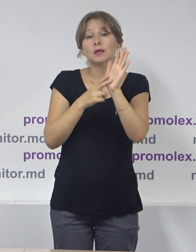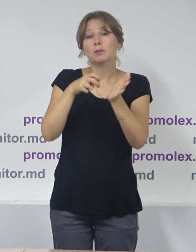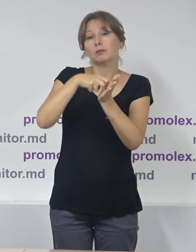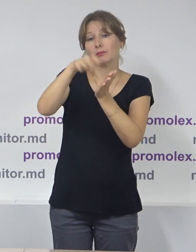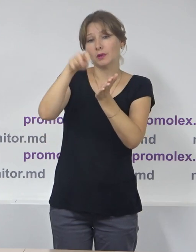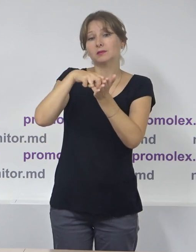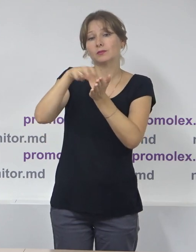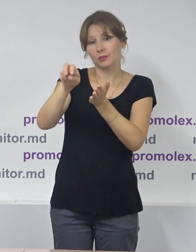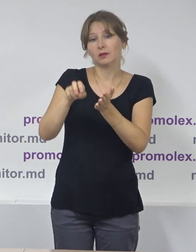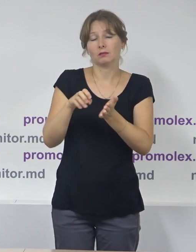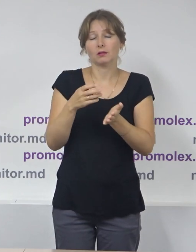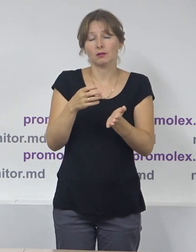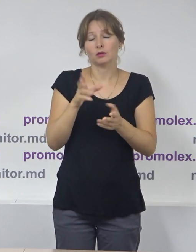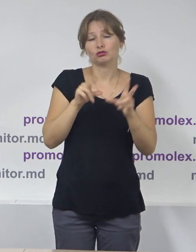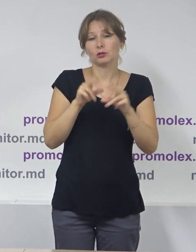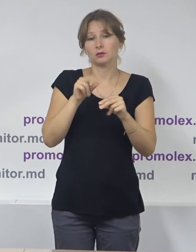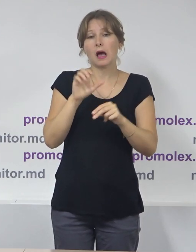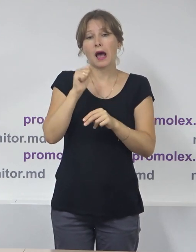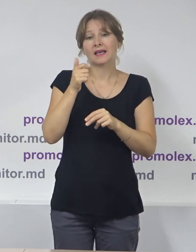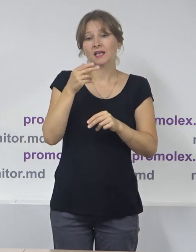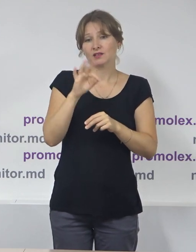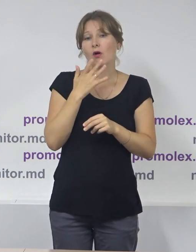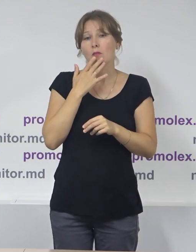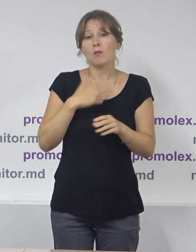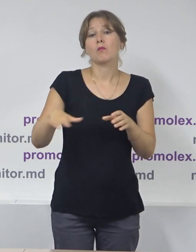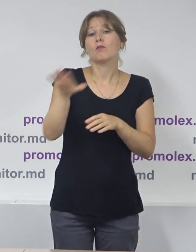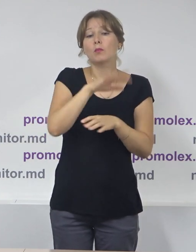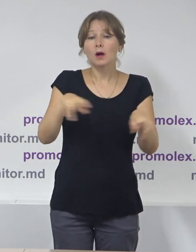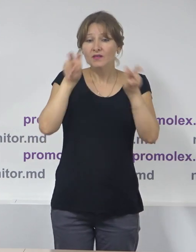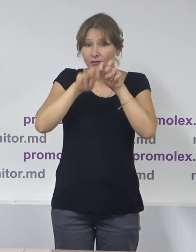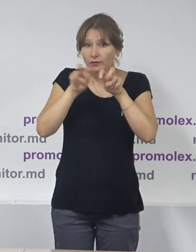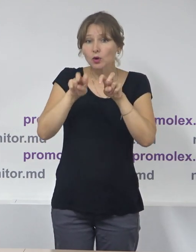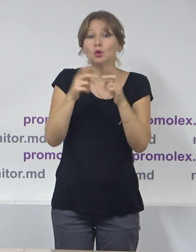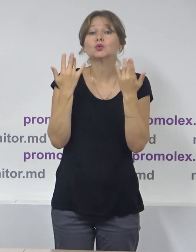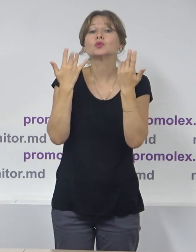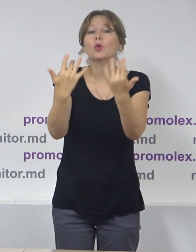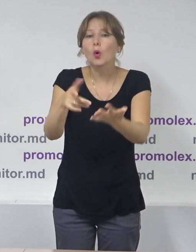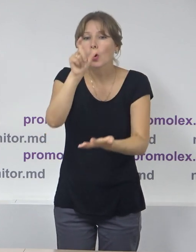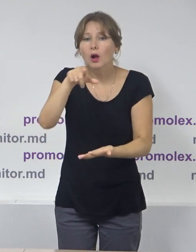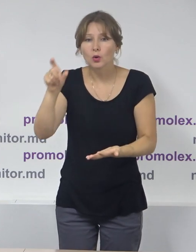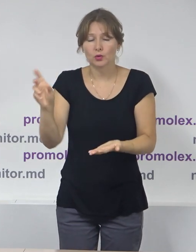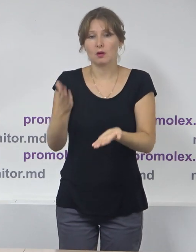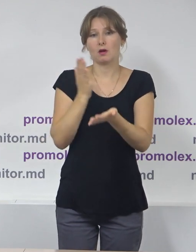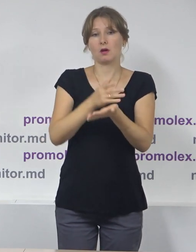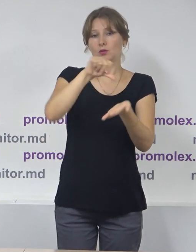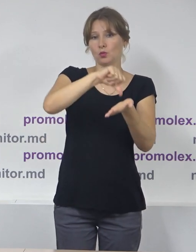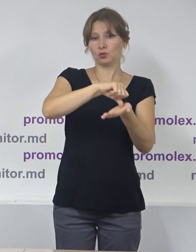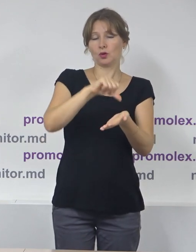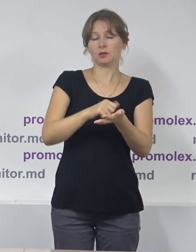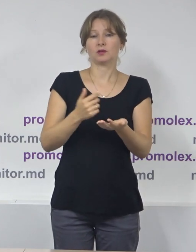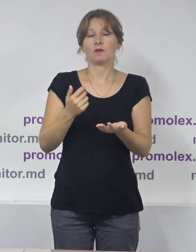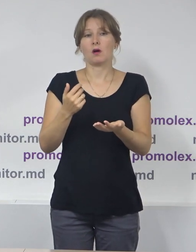adresa Agenției Servicii Publice pentru reverificarea numărului de locuitori la cererea unor primari din unele localități.